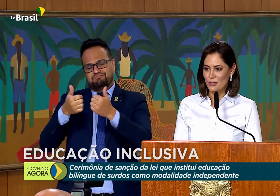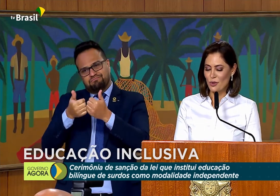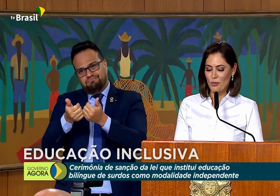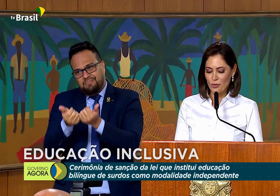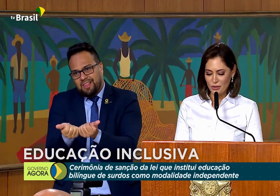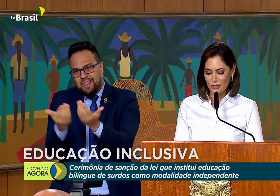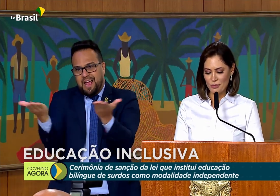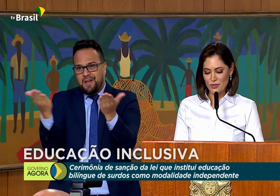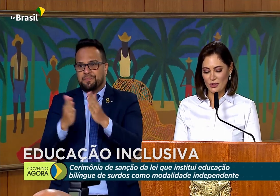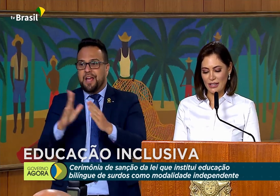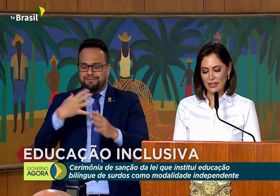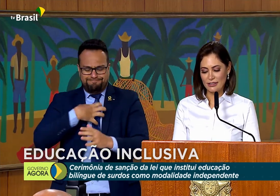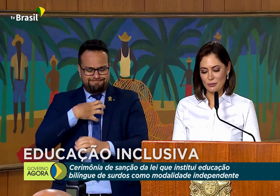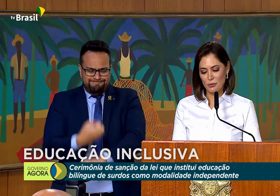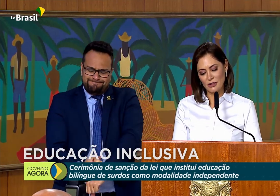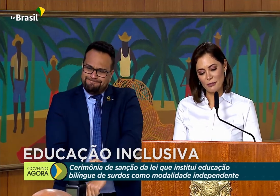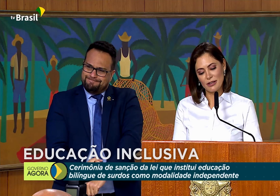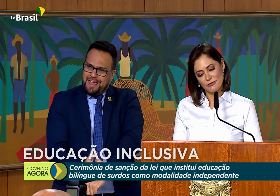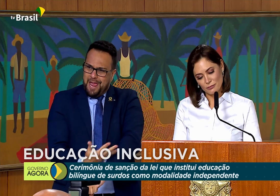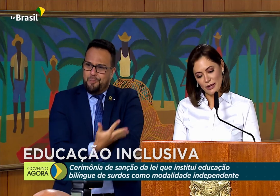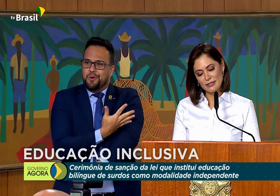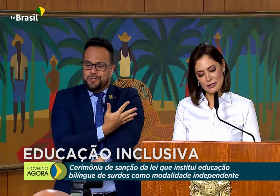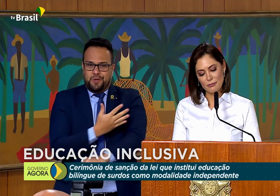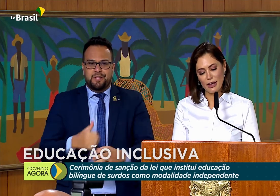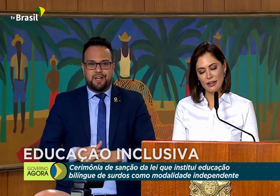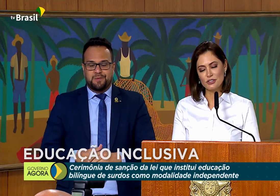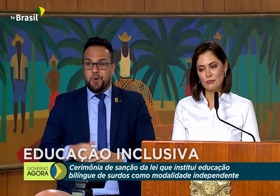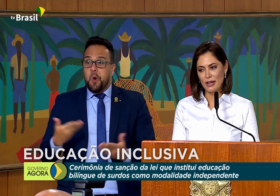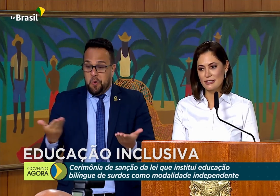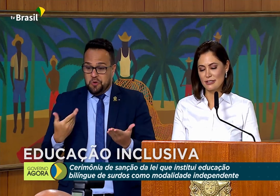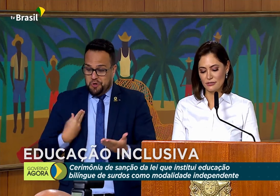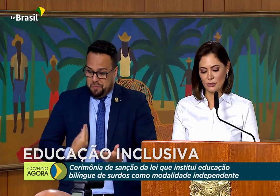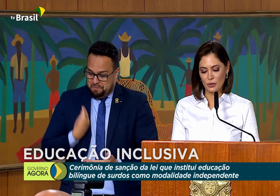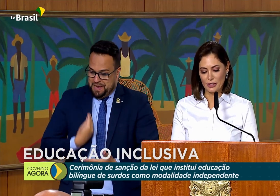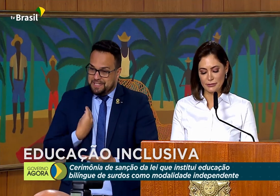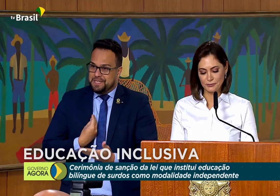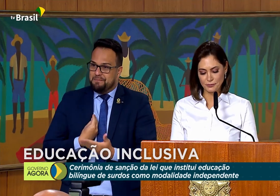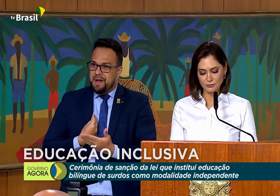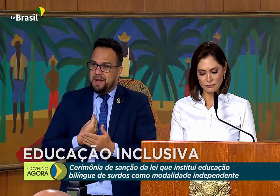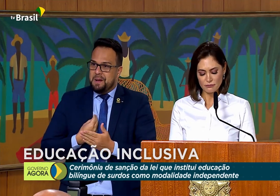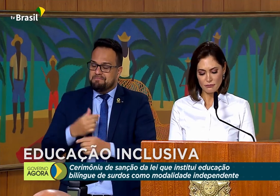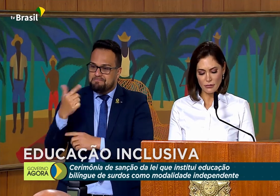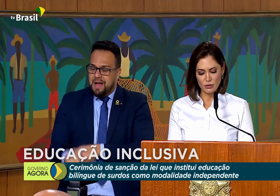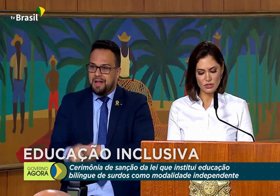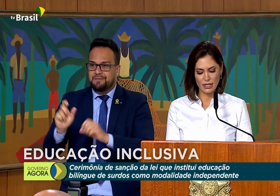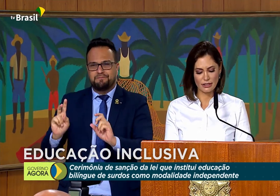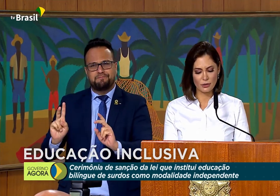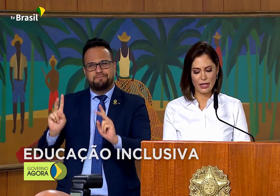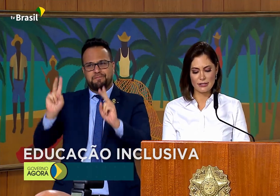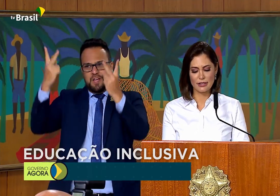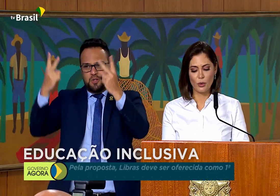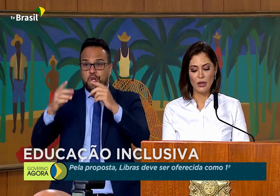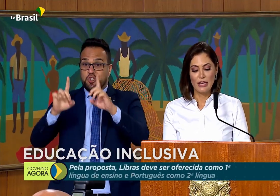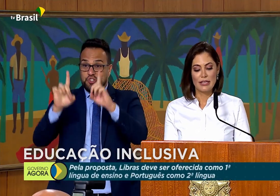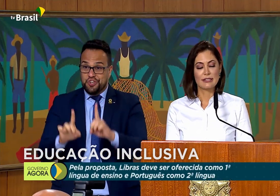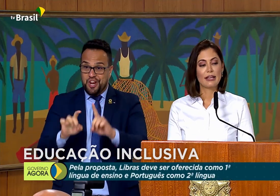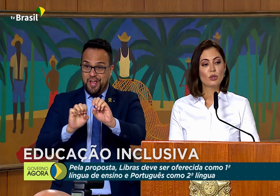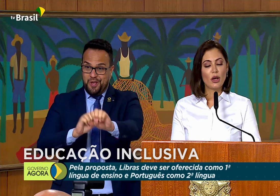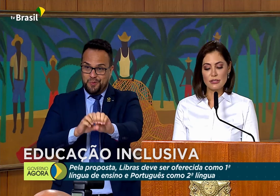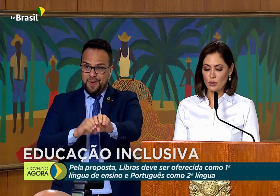que estou muito emocionada por poder participar de mais essa vitória. O direito à educação está em nossa